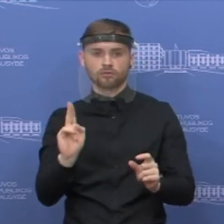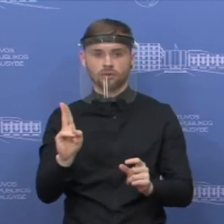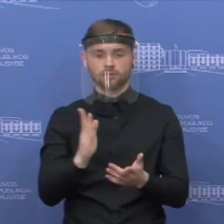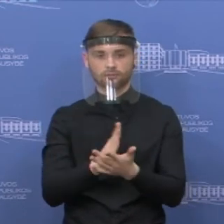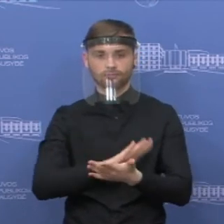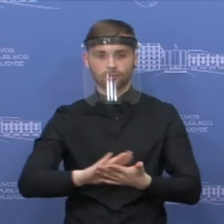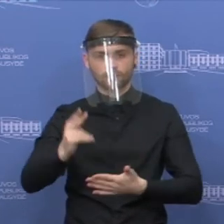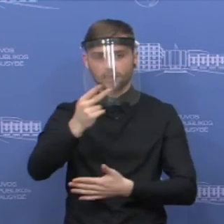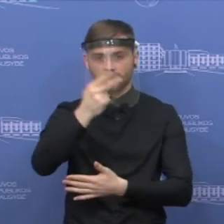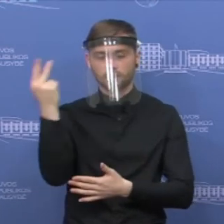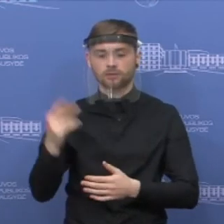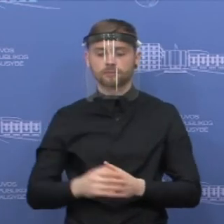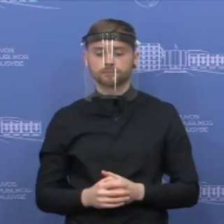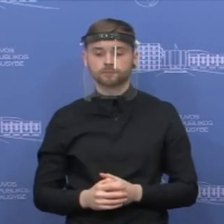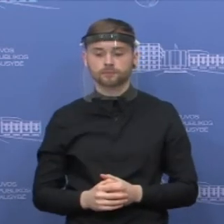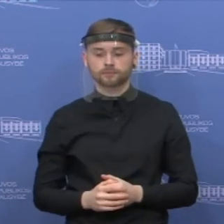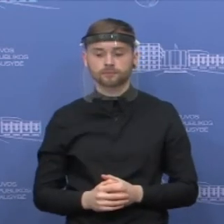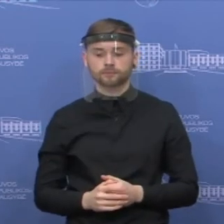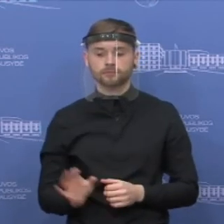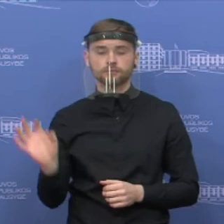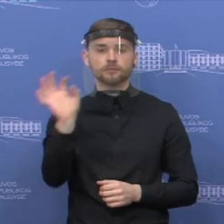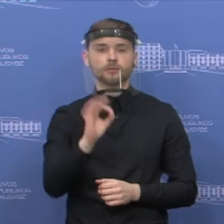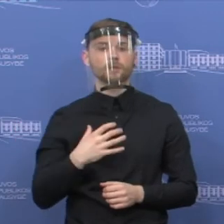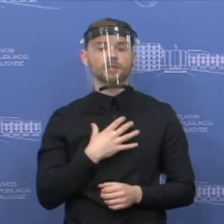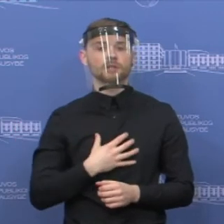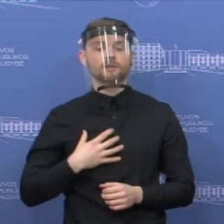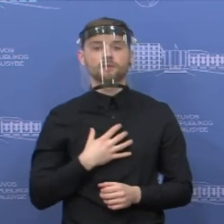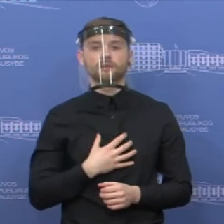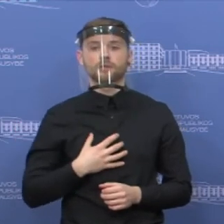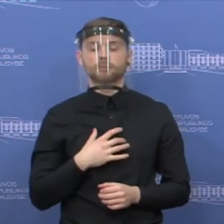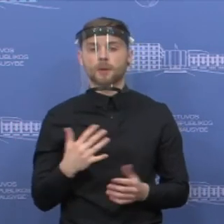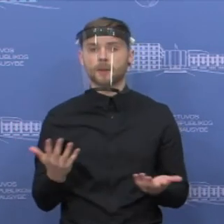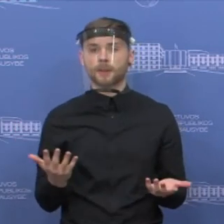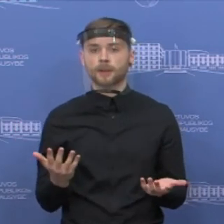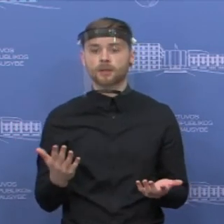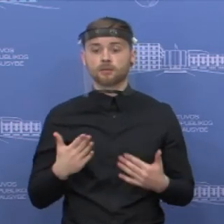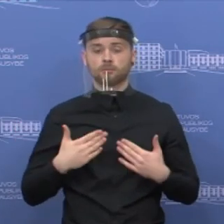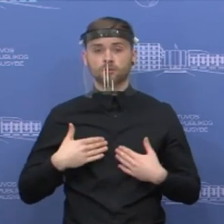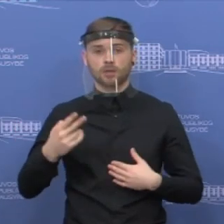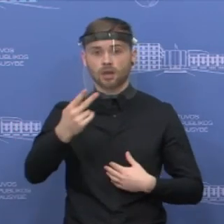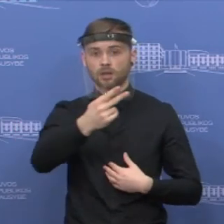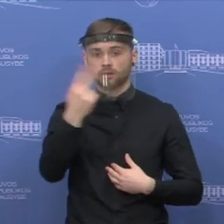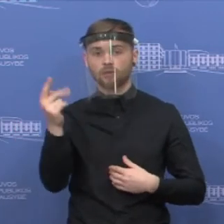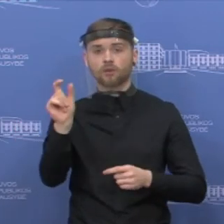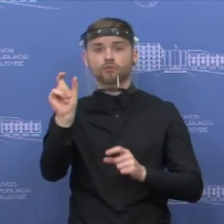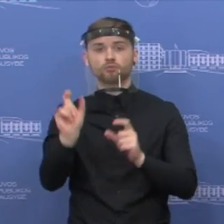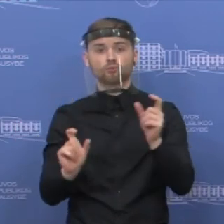Jeigu kalbėsime apie pagrindinius rautus, tai dauguma mūsų piliečių išvyksta